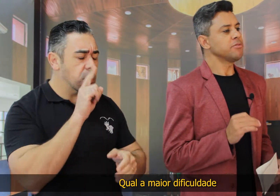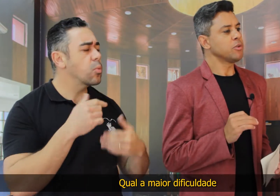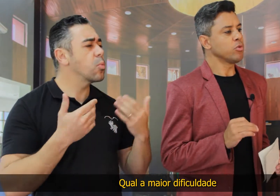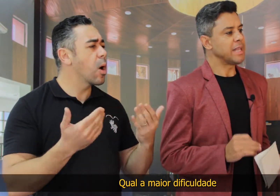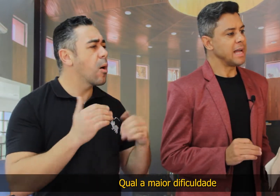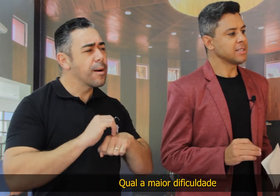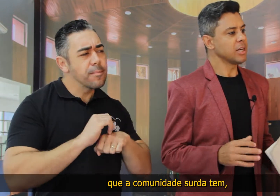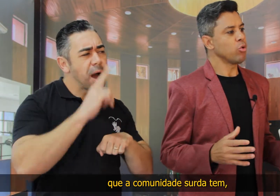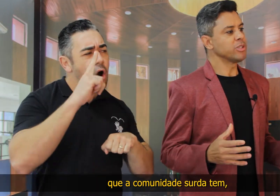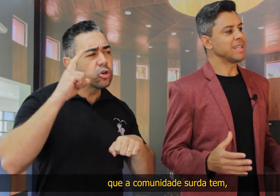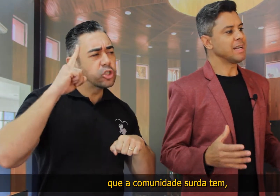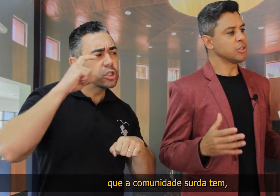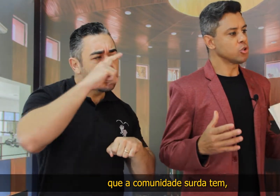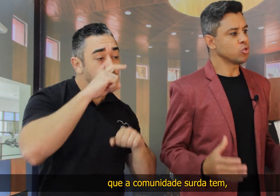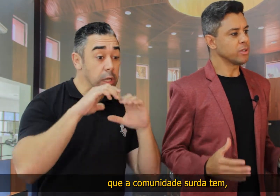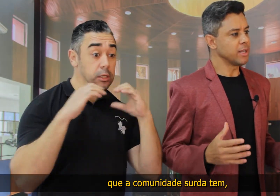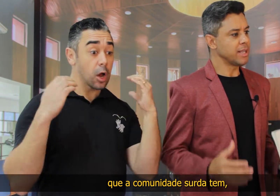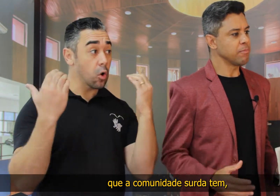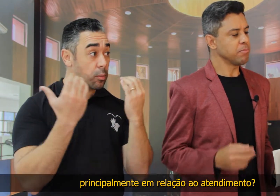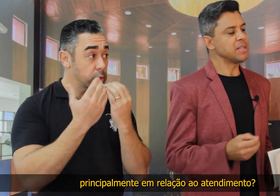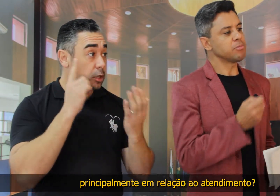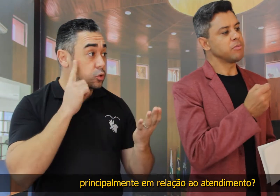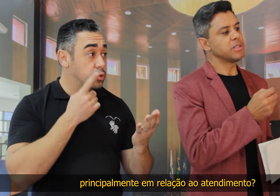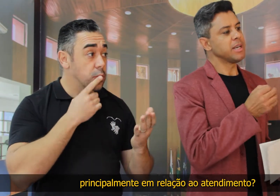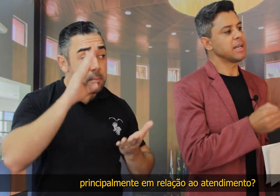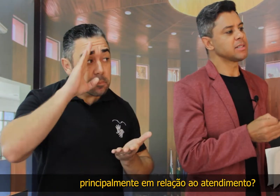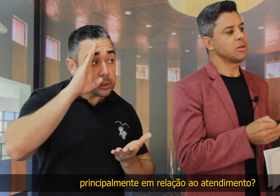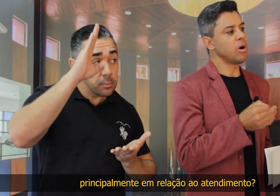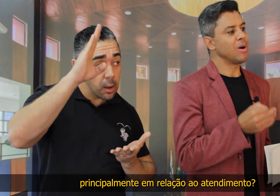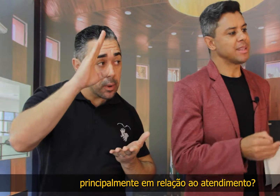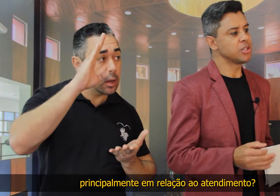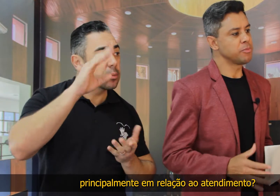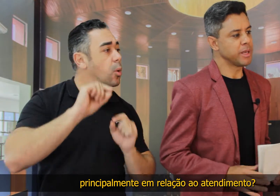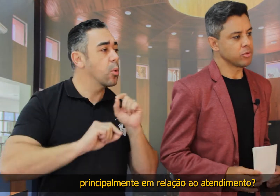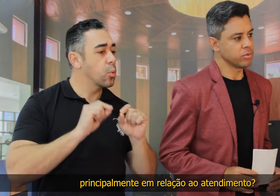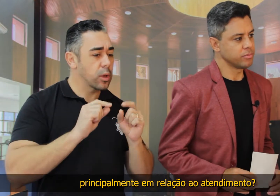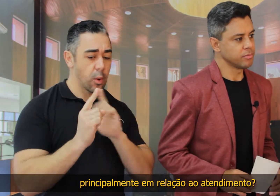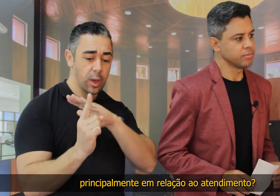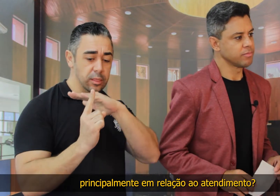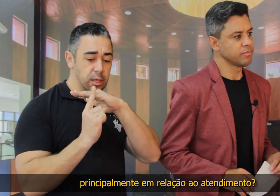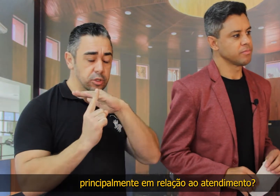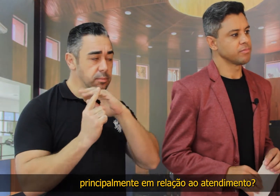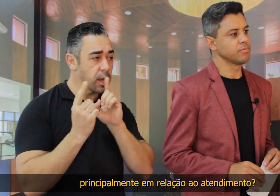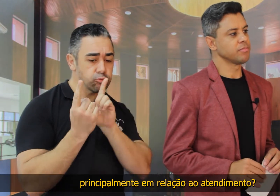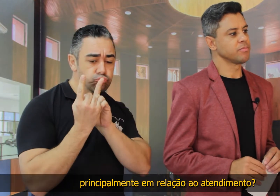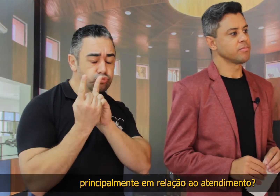maior dificuldade que a comunidade surda tem, principalmente em relação ao atendimento?